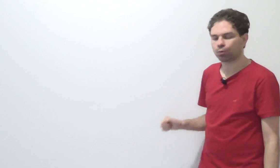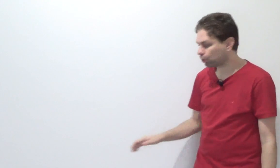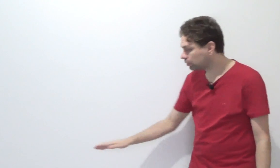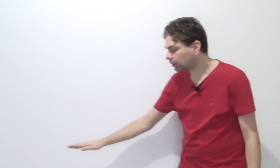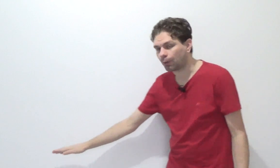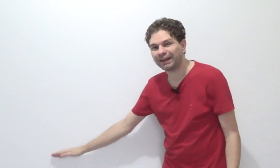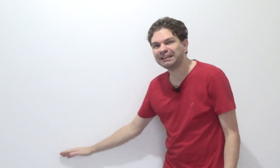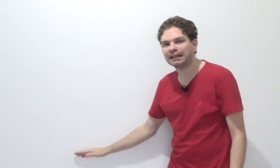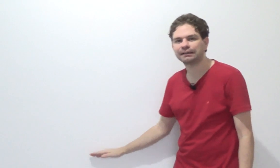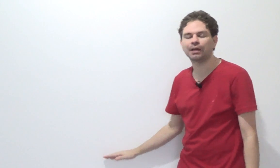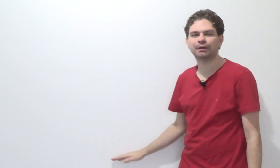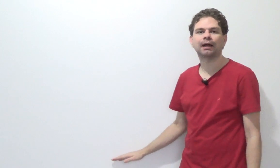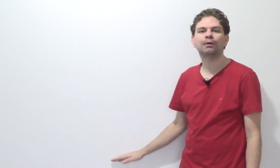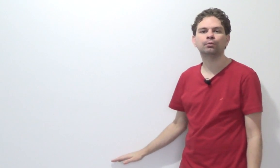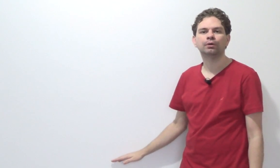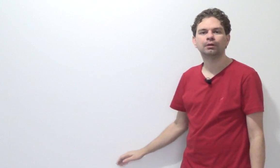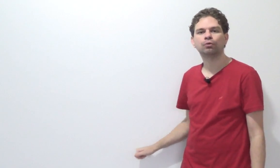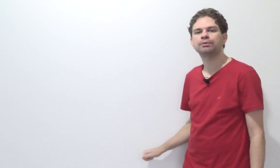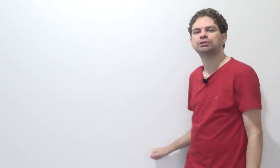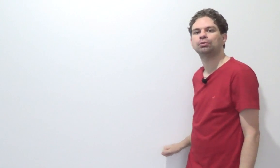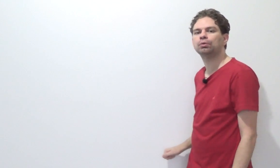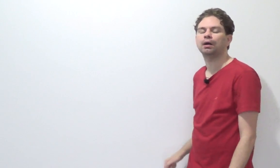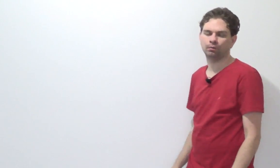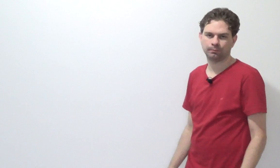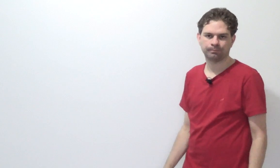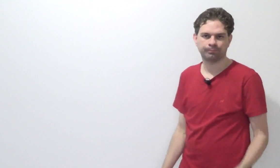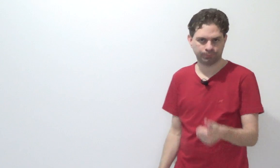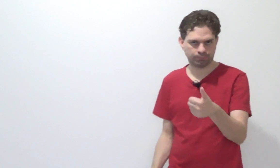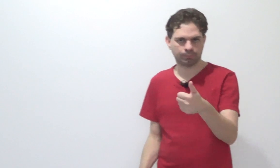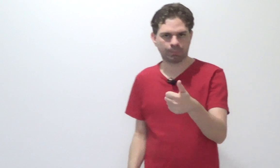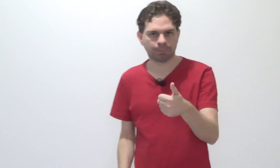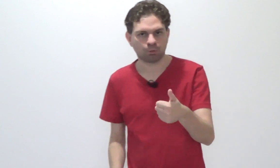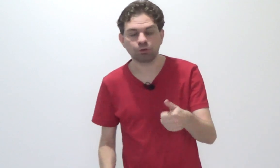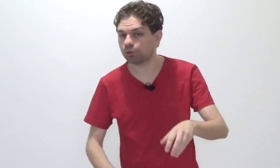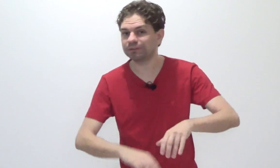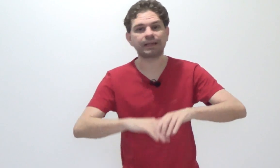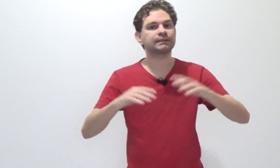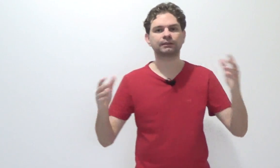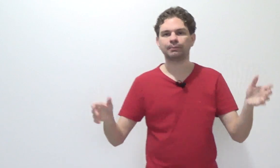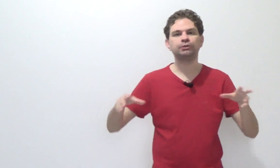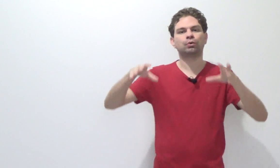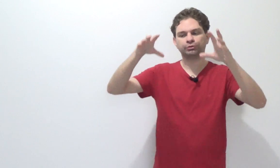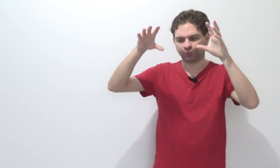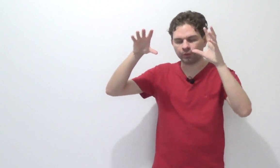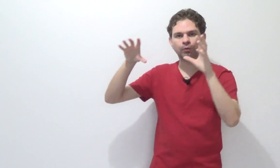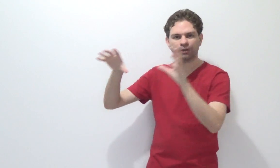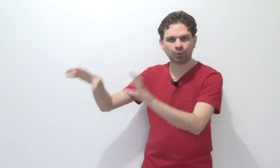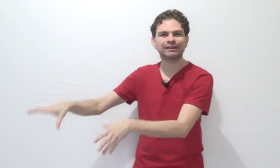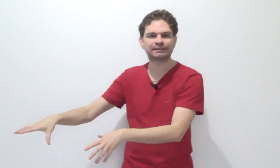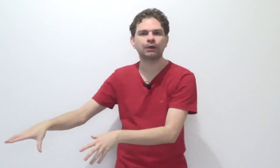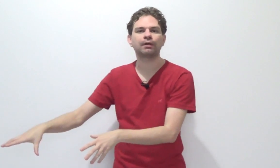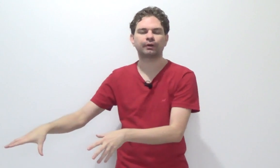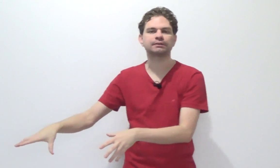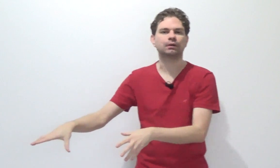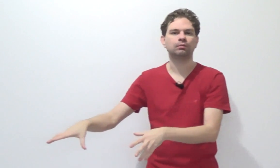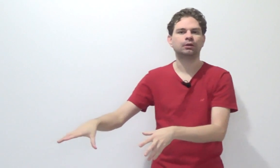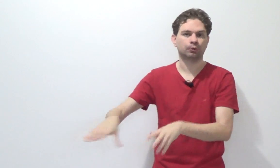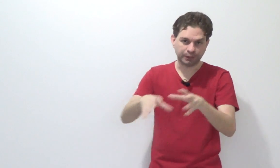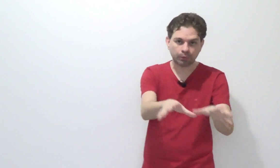Quando o local é indeterminado, domicílio do réu. Quando eu não sei exatamente onde foi, onde aconteceu a infração, eu sei que